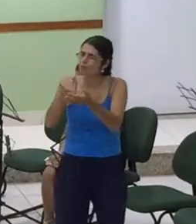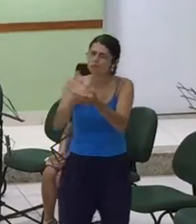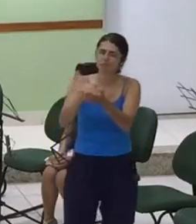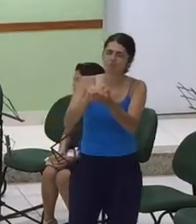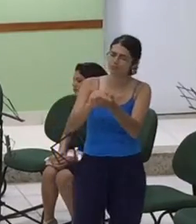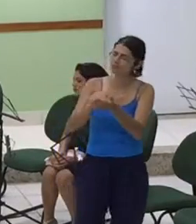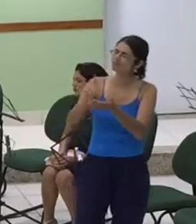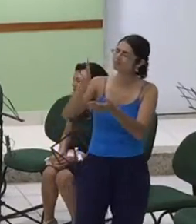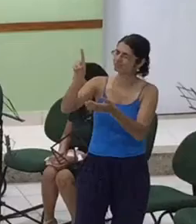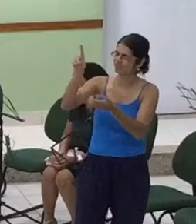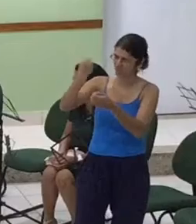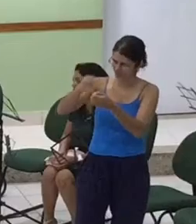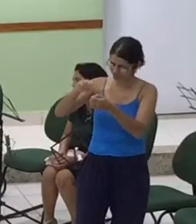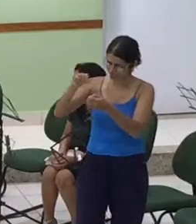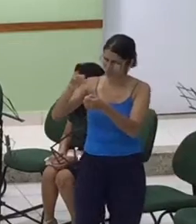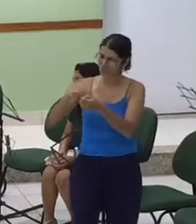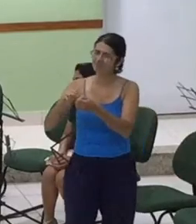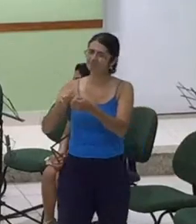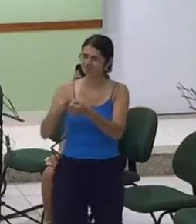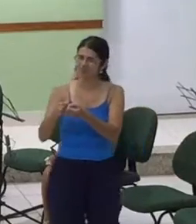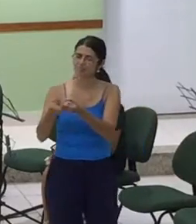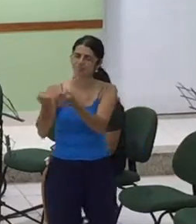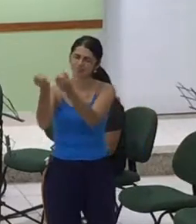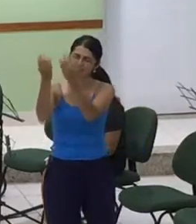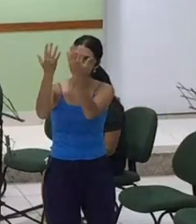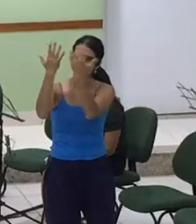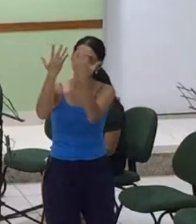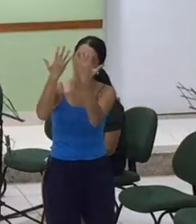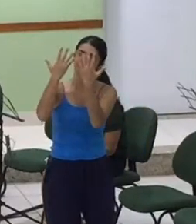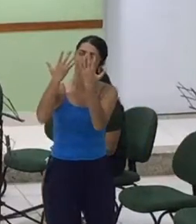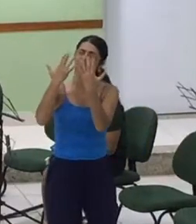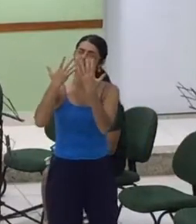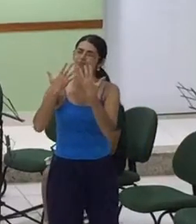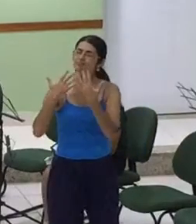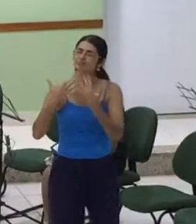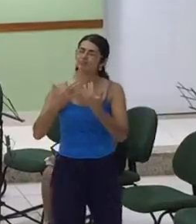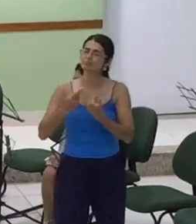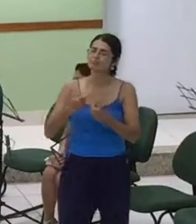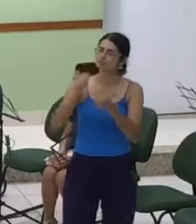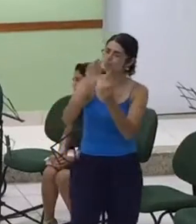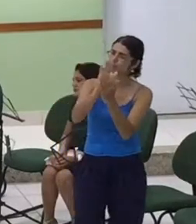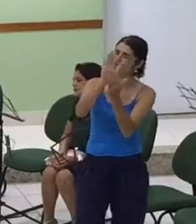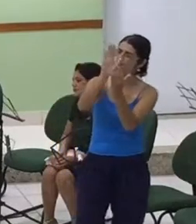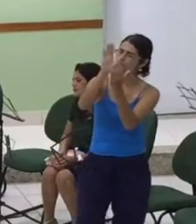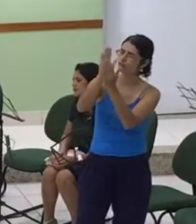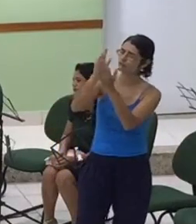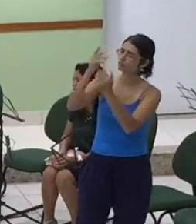Eu amo, eu amo, eu sempre,